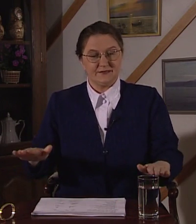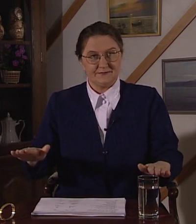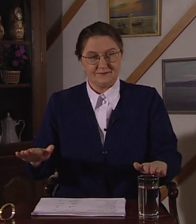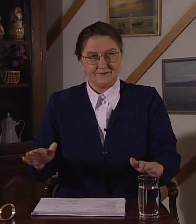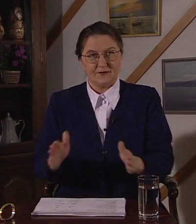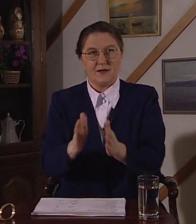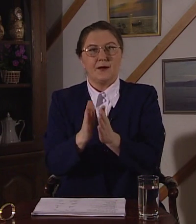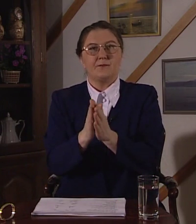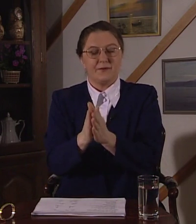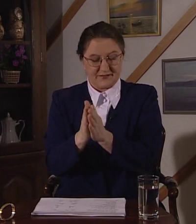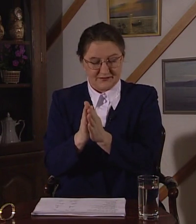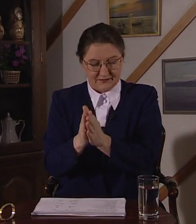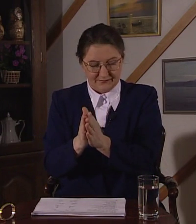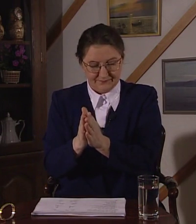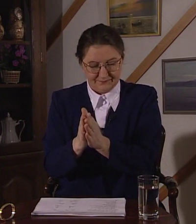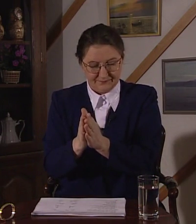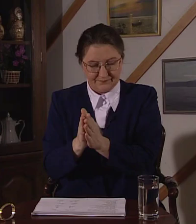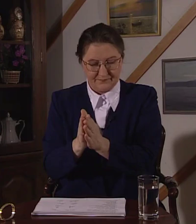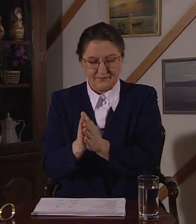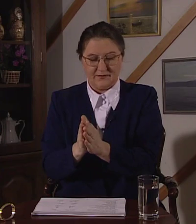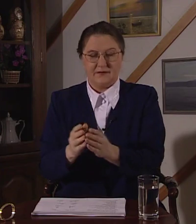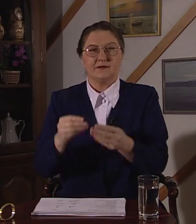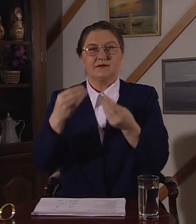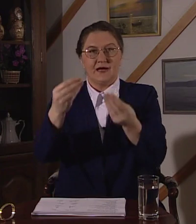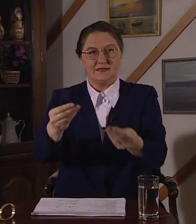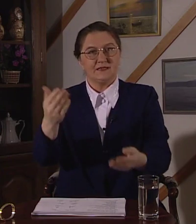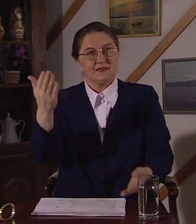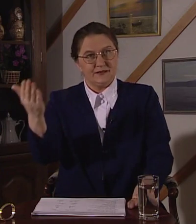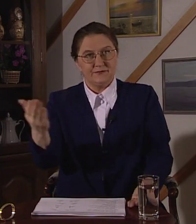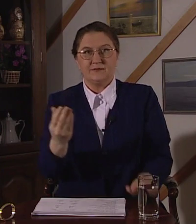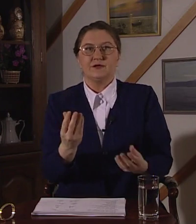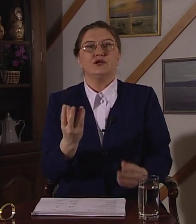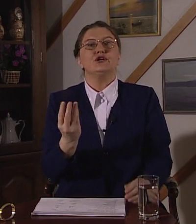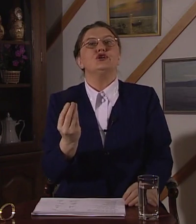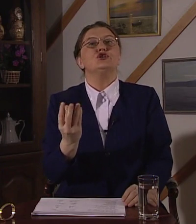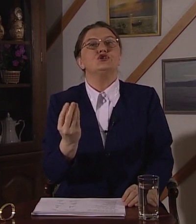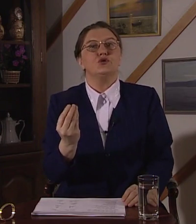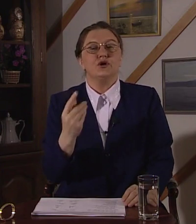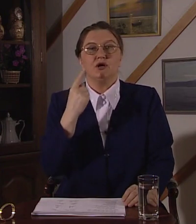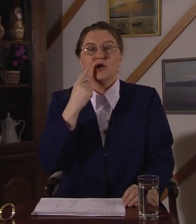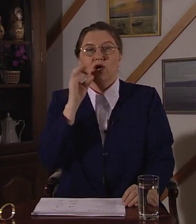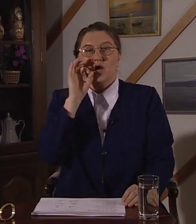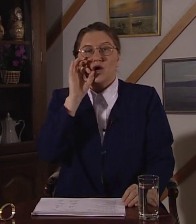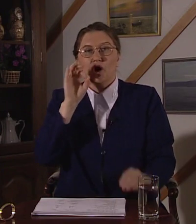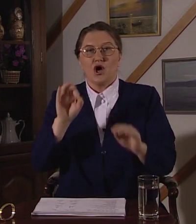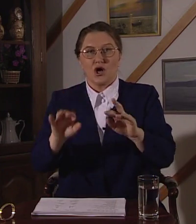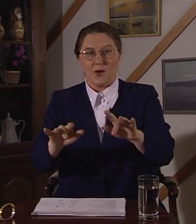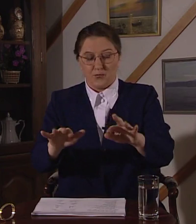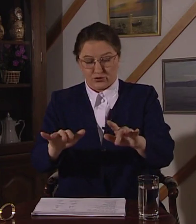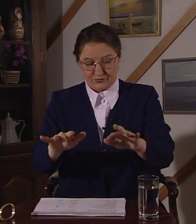попросили дать им еще компот.